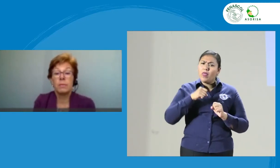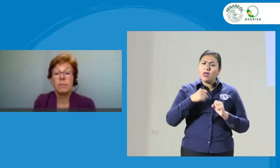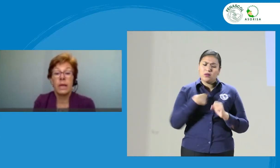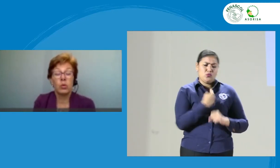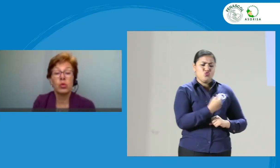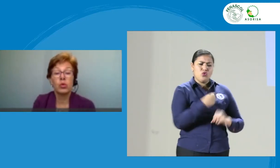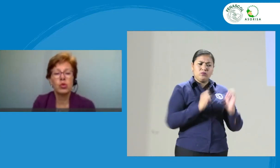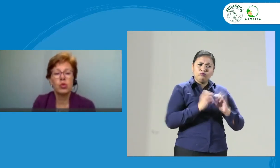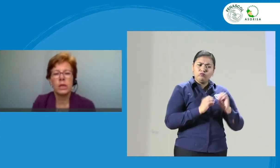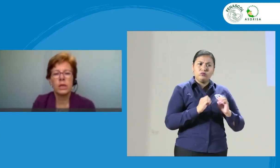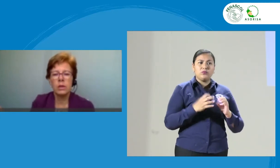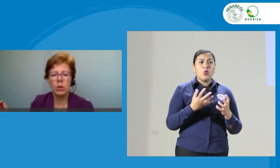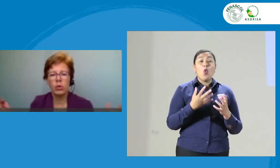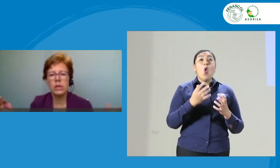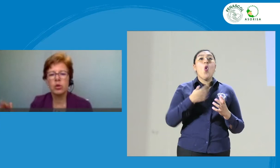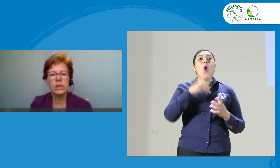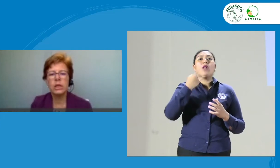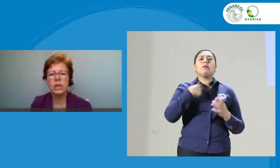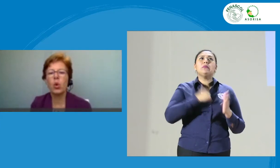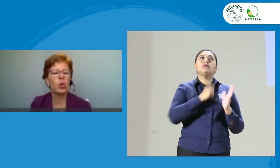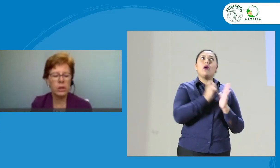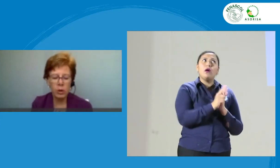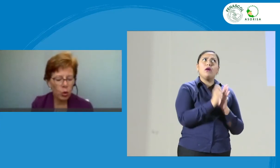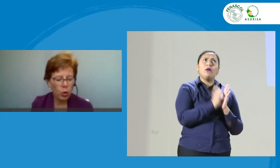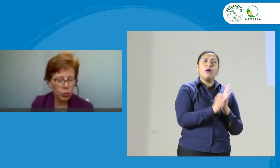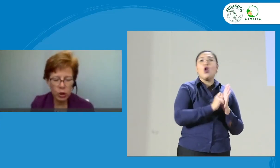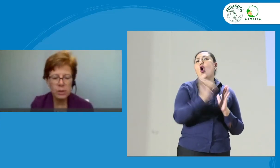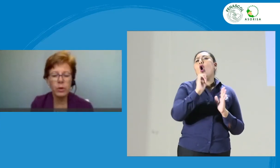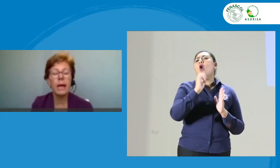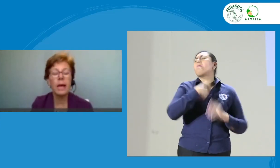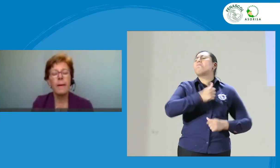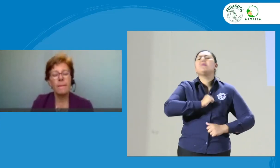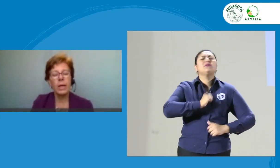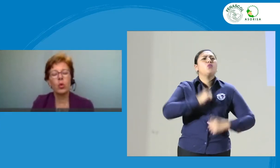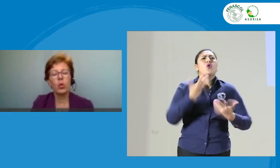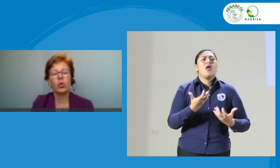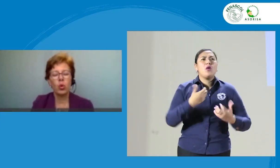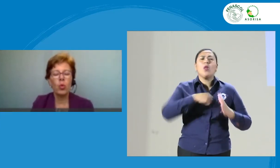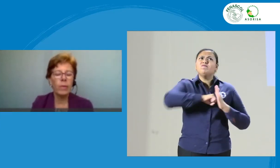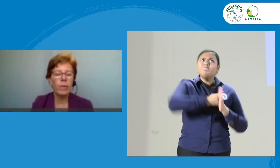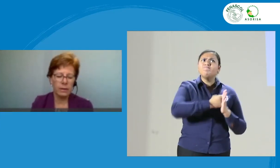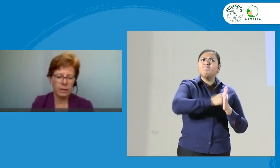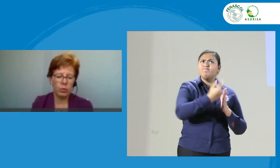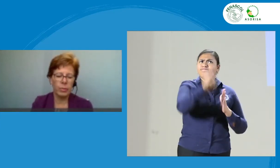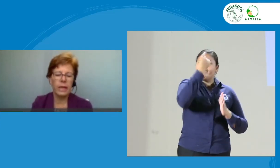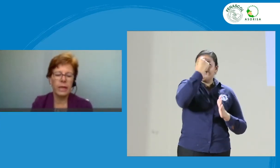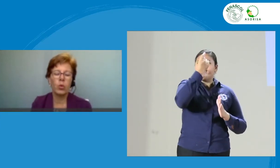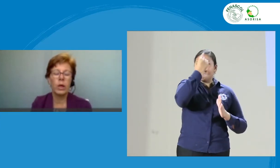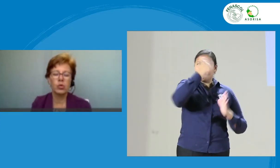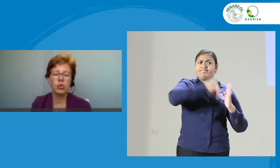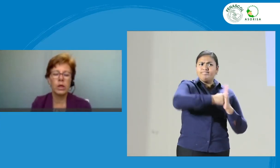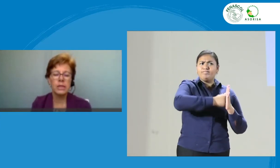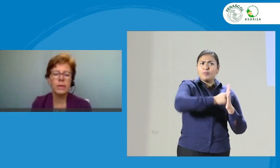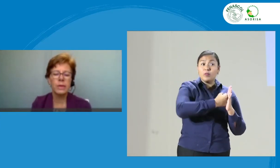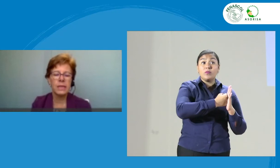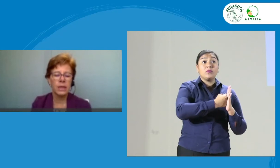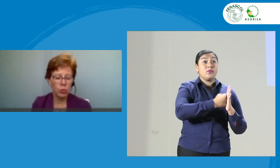es difícil para algunos de ustedes llevar un registro escrito, o llévenlo como ustedes puedan, pero documentenlo para que cuando ustedes